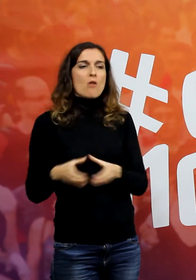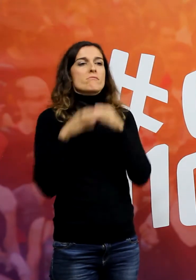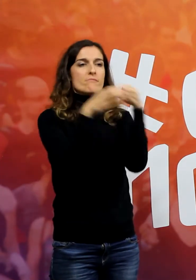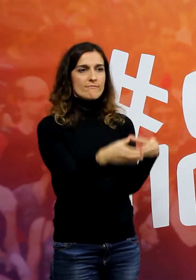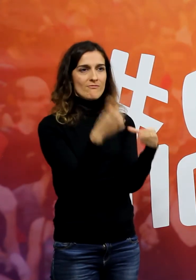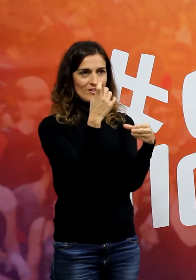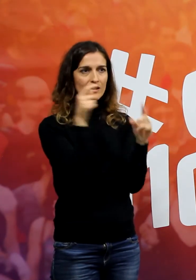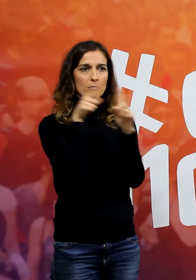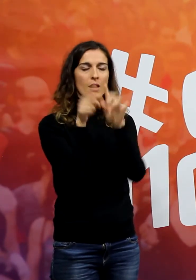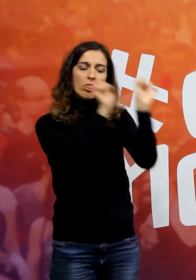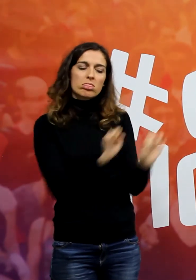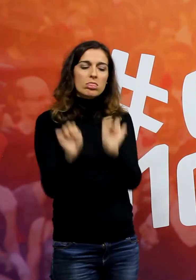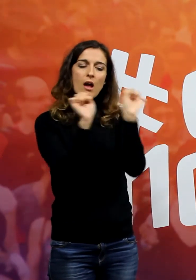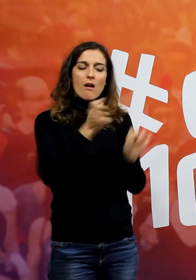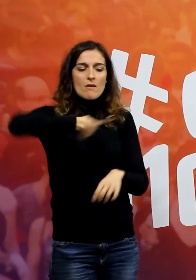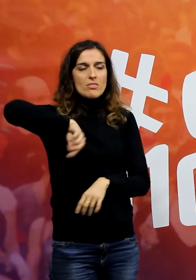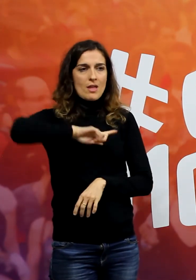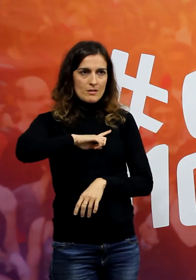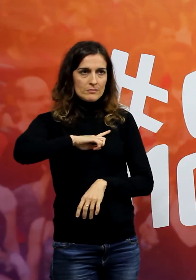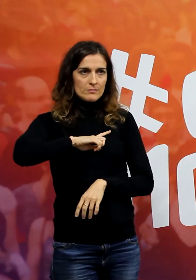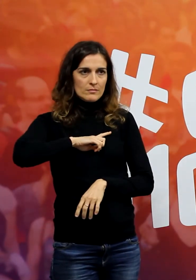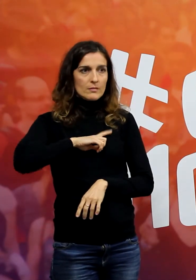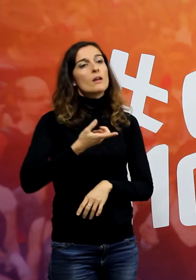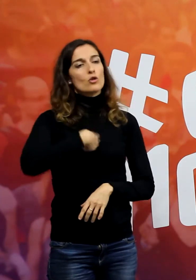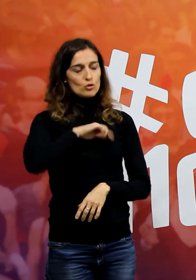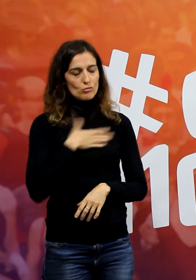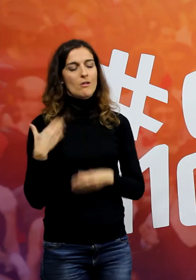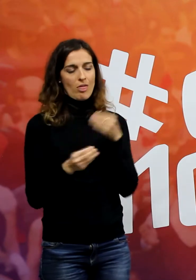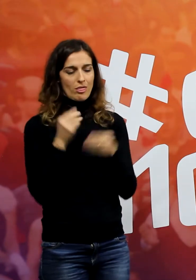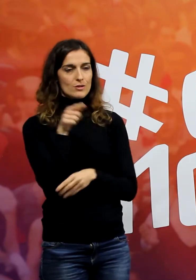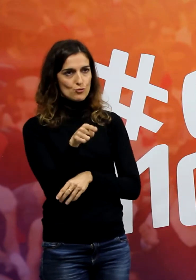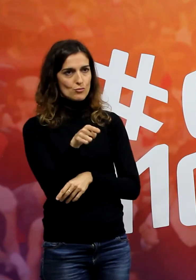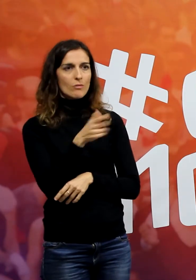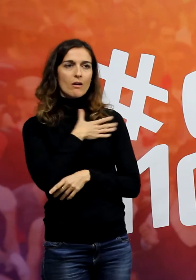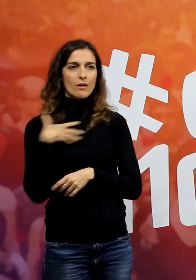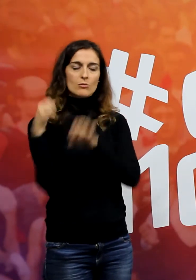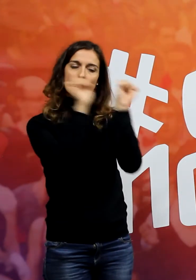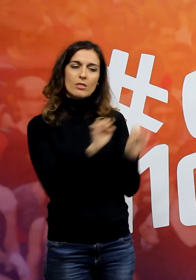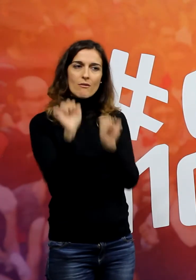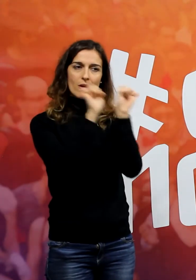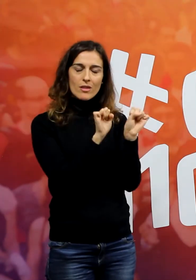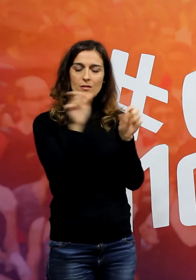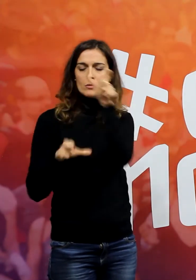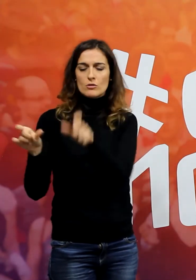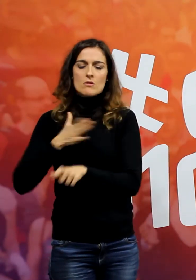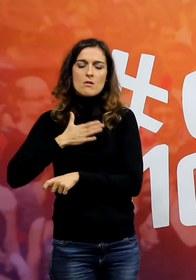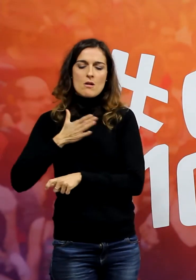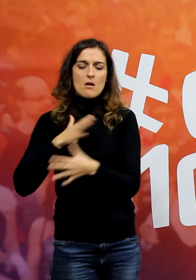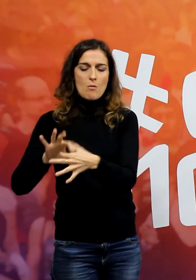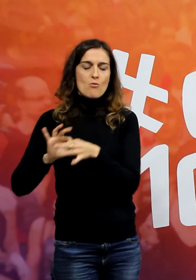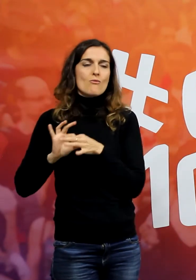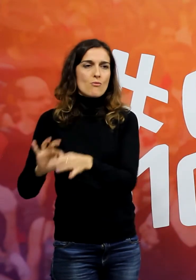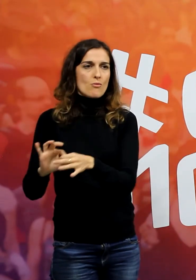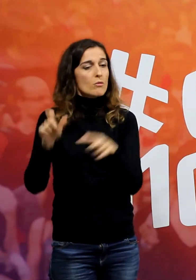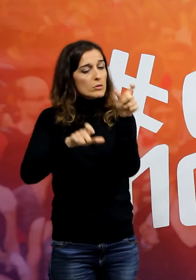defineu perquè ens defineu i justament és el que volem fer defendre els nostres a la